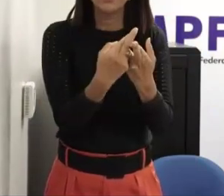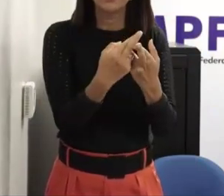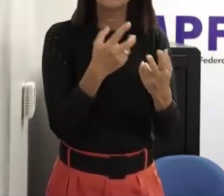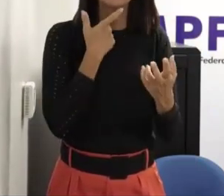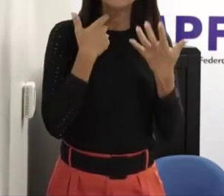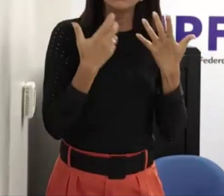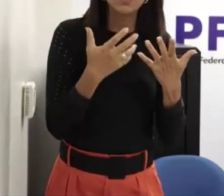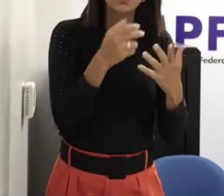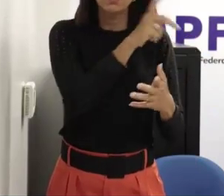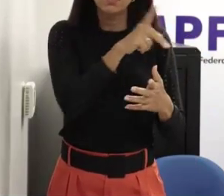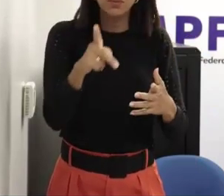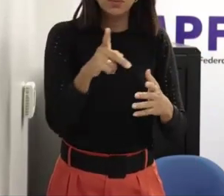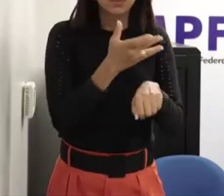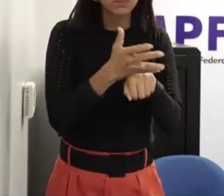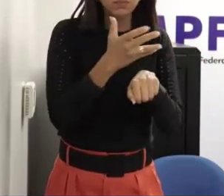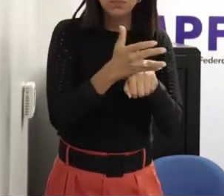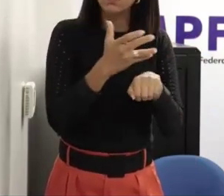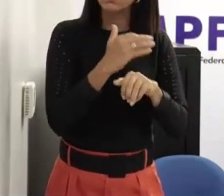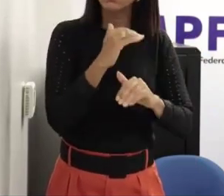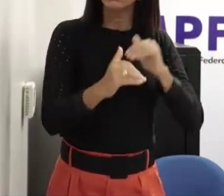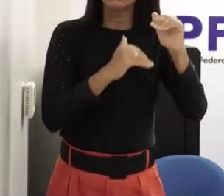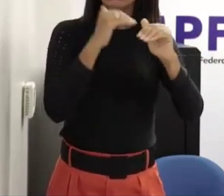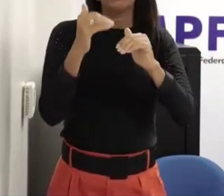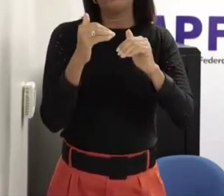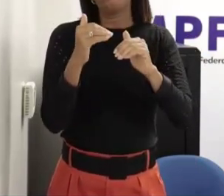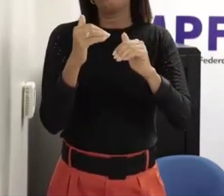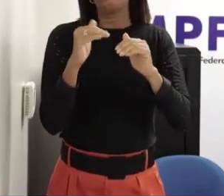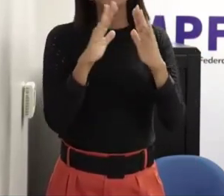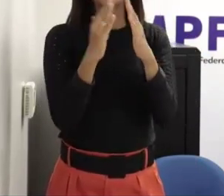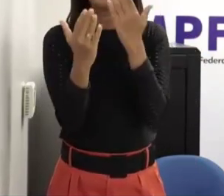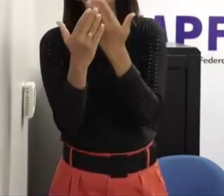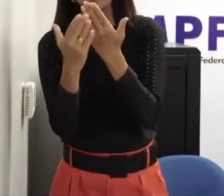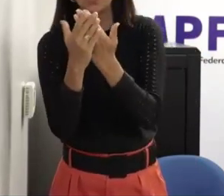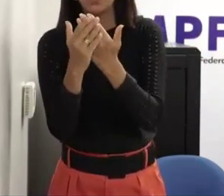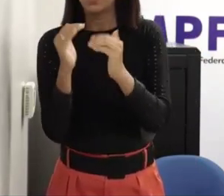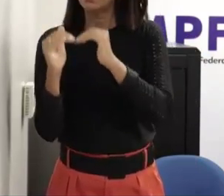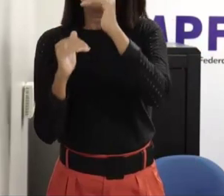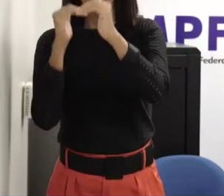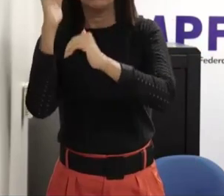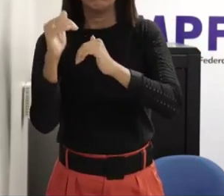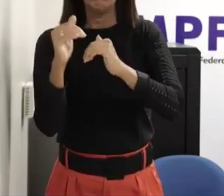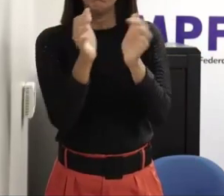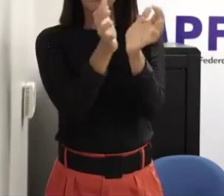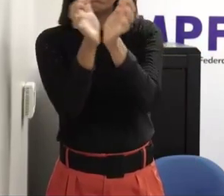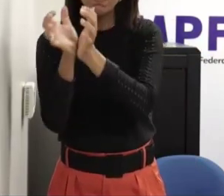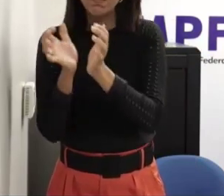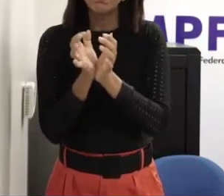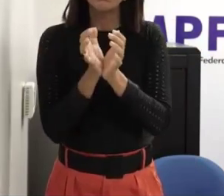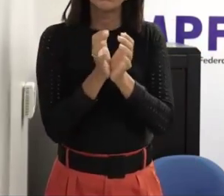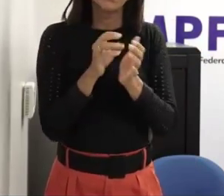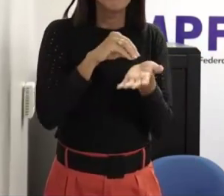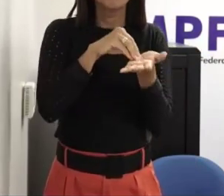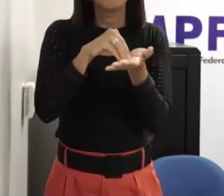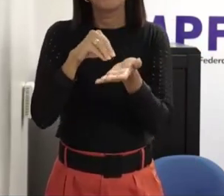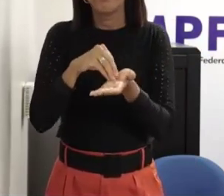de professores e as escolas precisam efetivar suas equipes multidisciplinares isso é uma necessidade